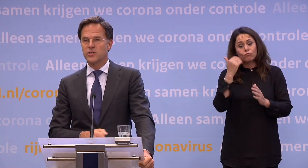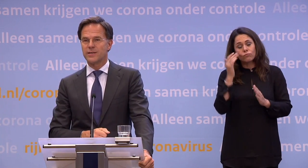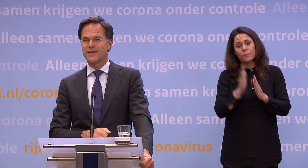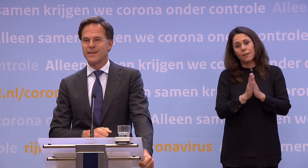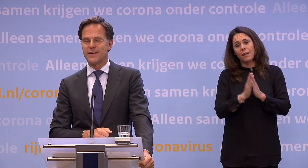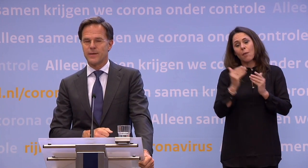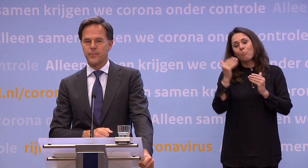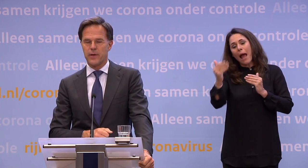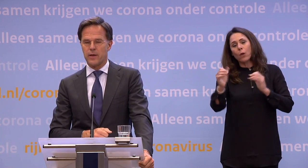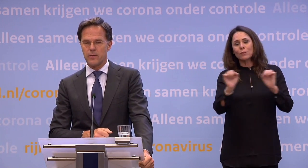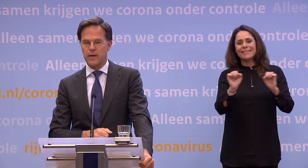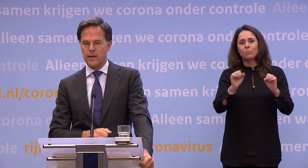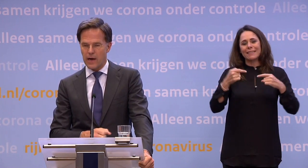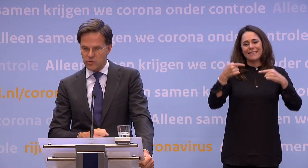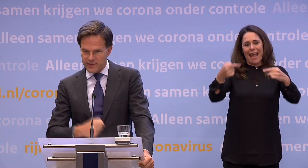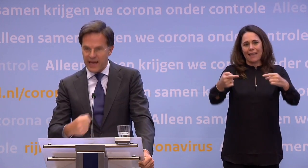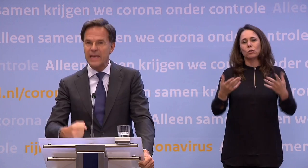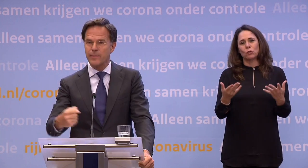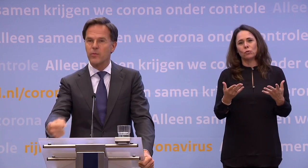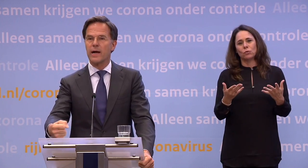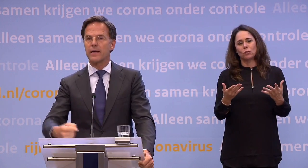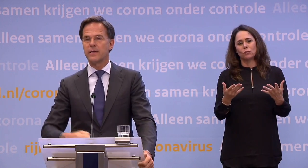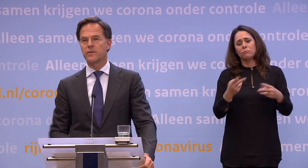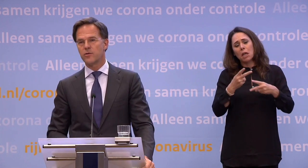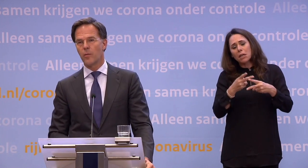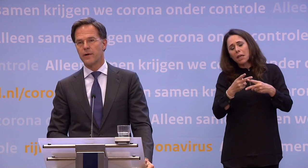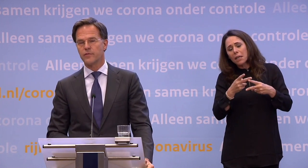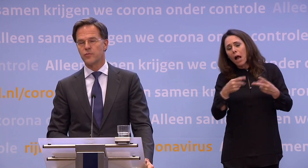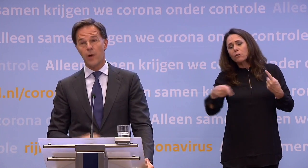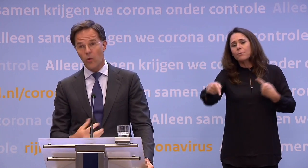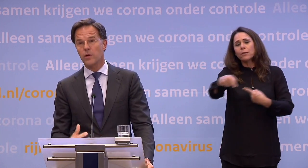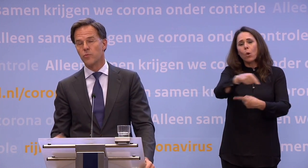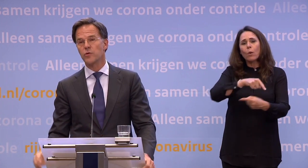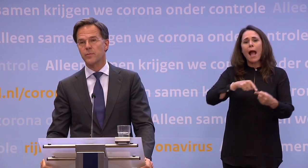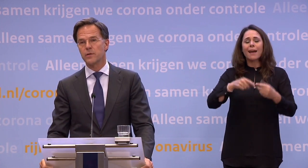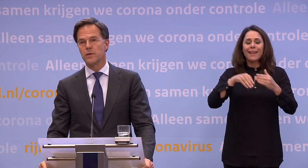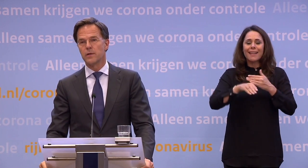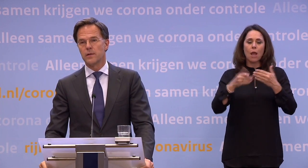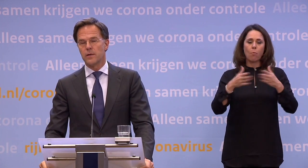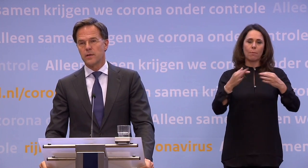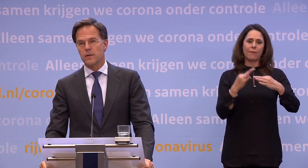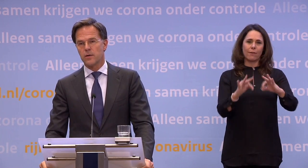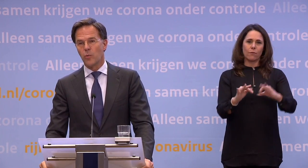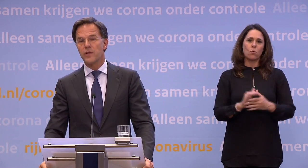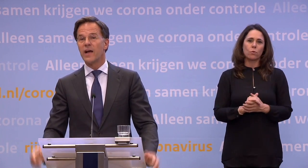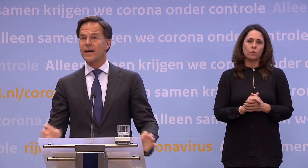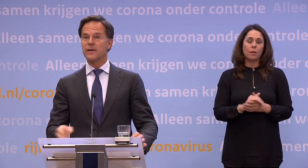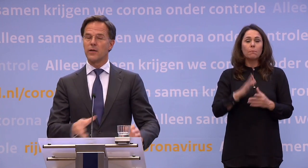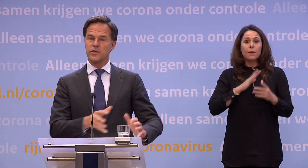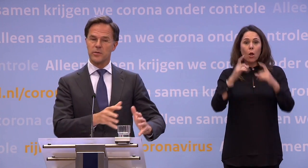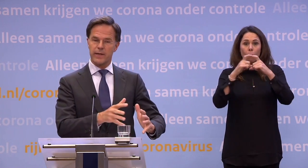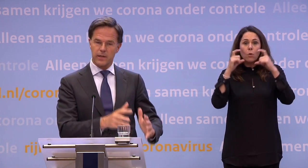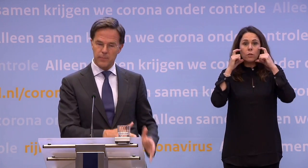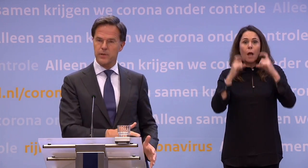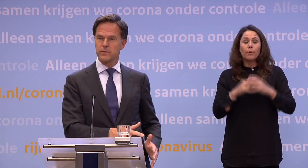spits te reizen. Houd een beetje rekening met elkaar in het openbaar vervoer, maar ook het mondkapje. Omdat daar,